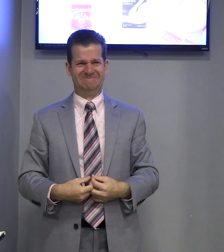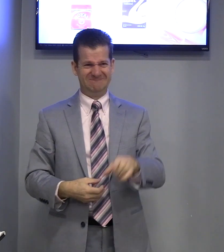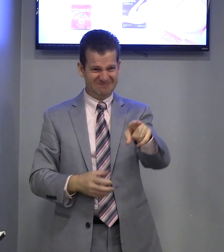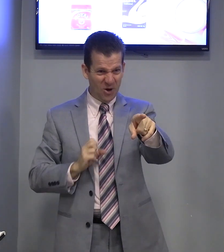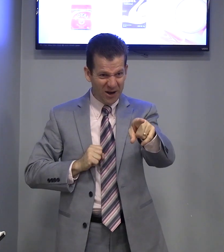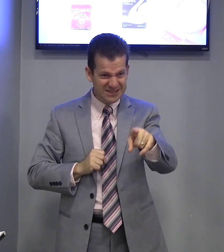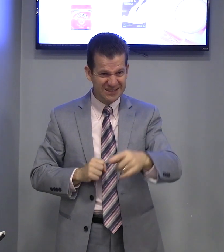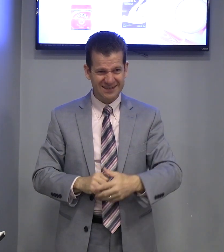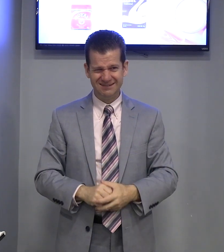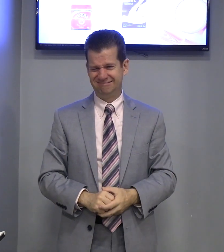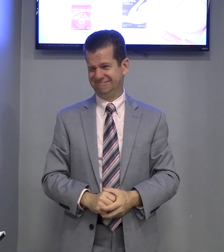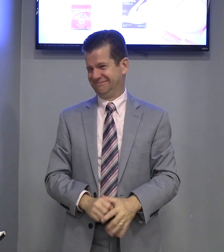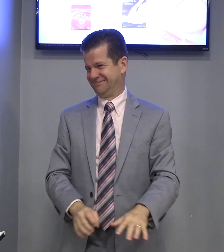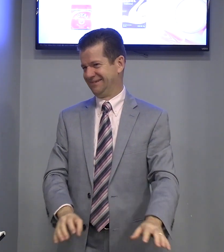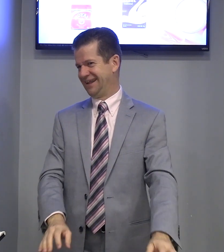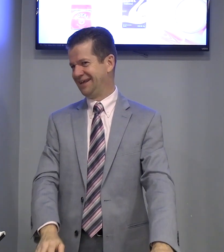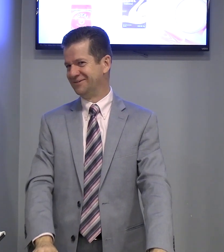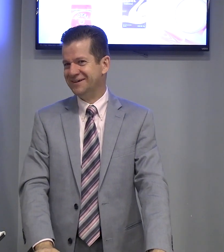Gosta? Creta.